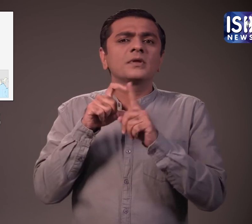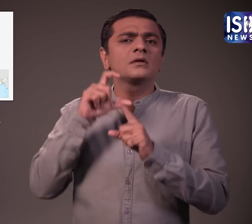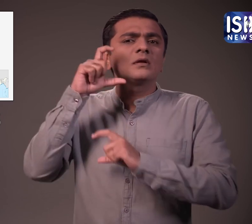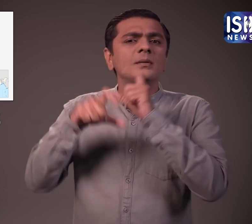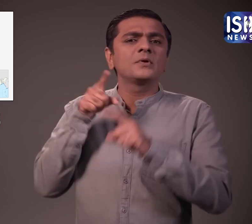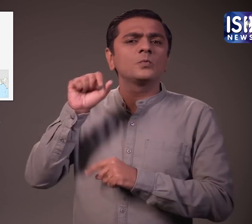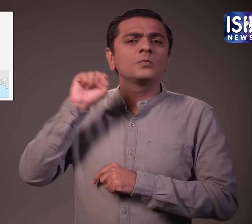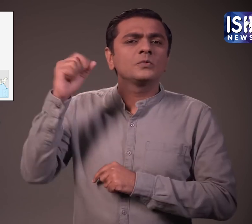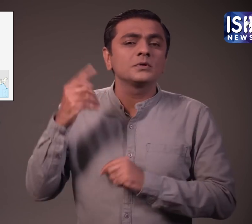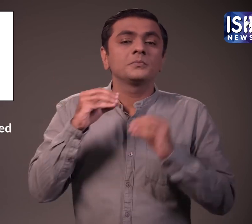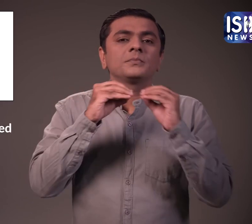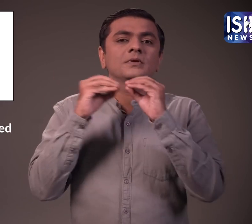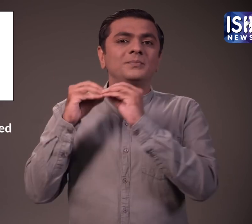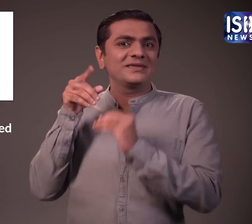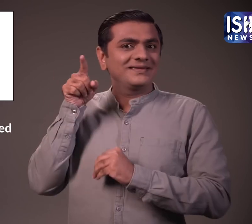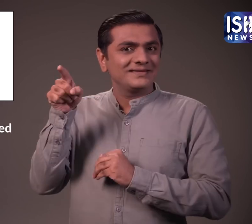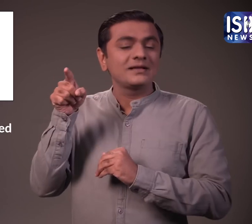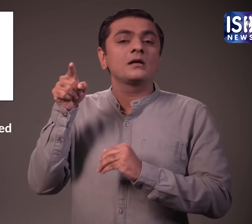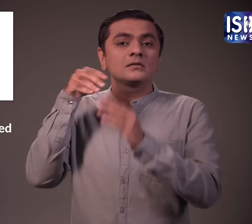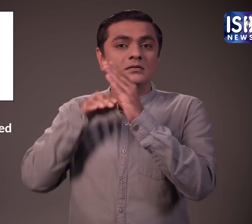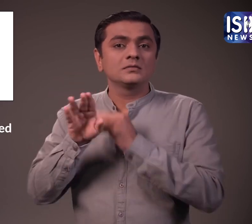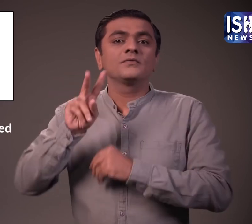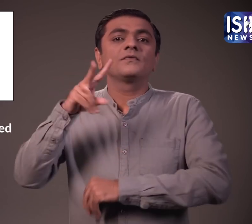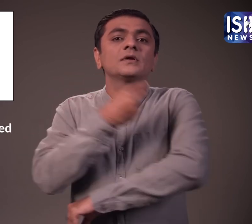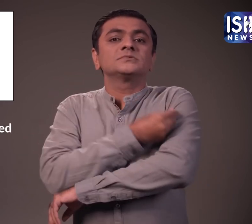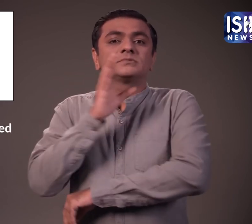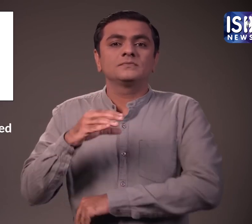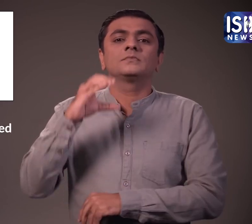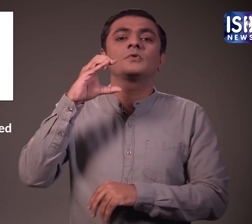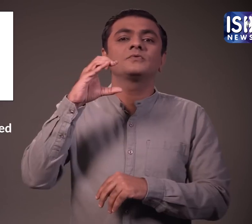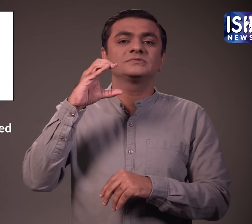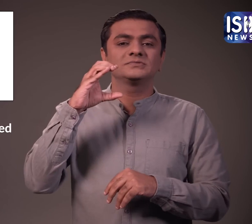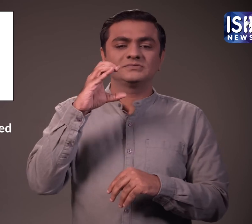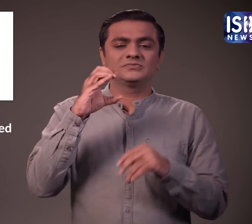हाइदराबाद की भारत बायो टेक ने कोवैक्सिन का निर्मान किया